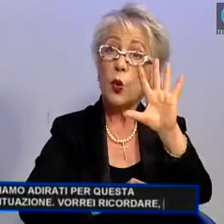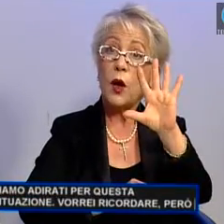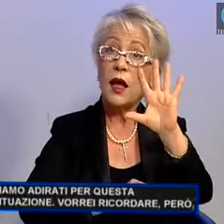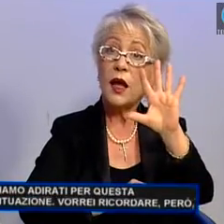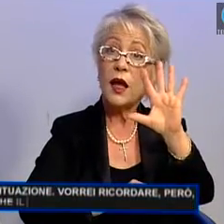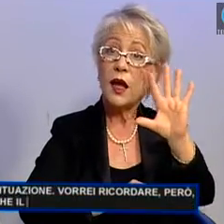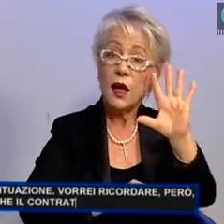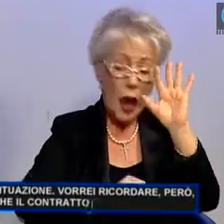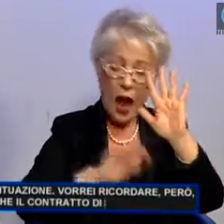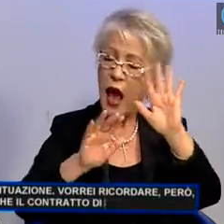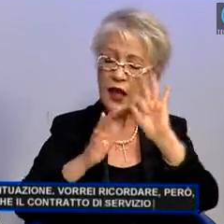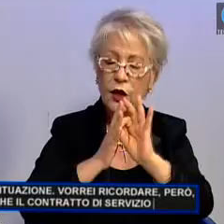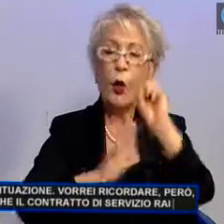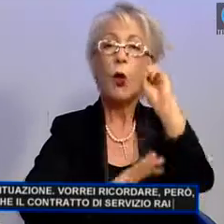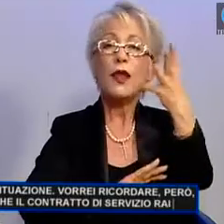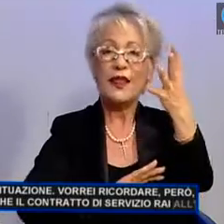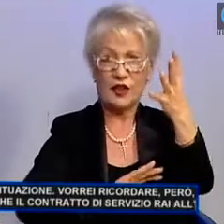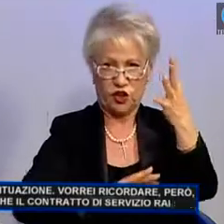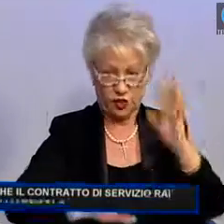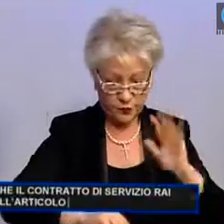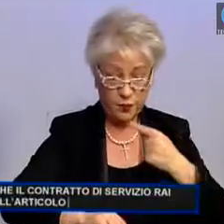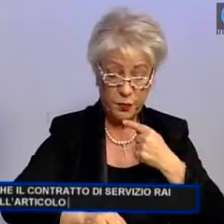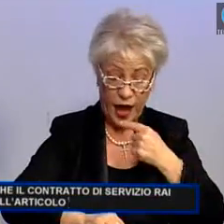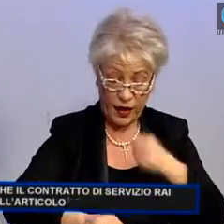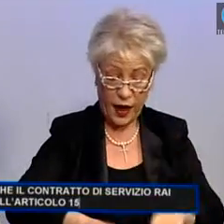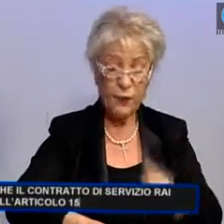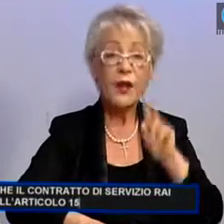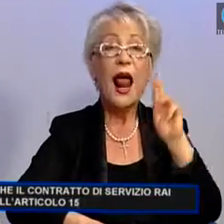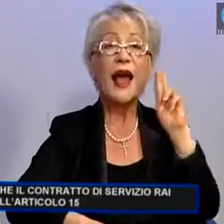contratto di servizio RAI all'articolo 15